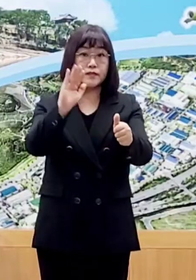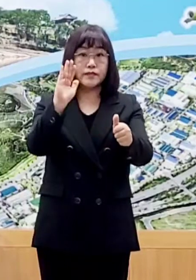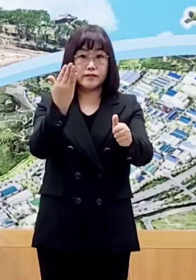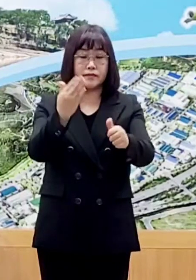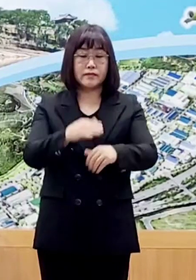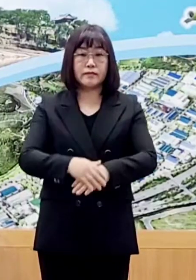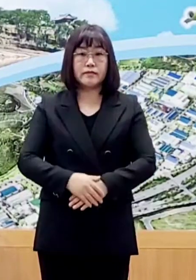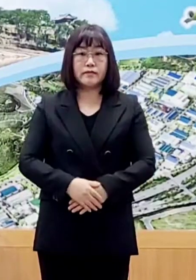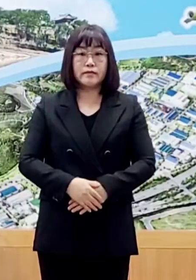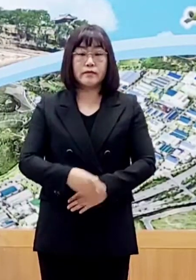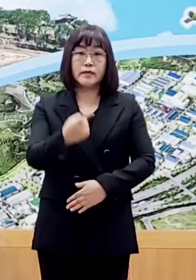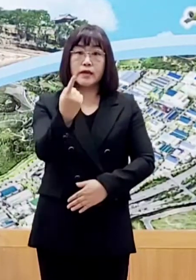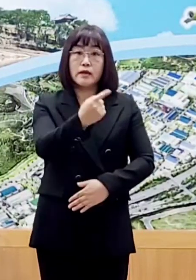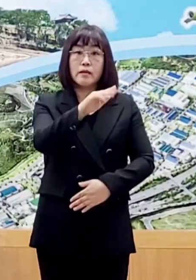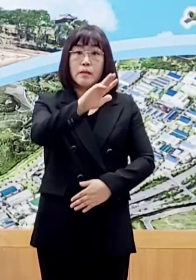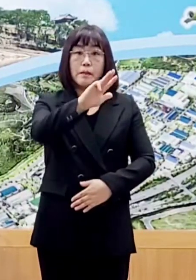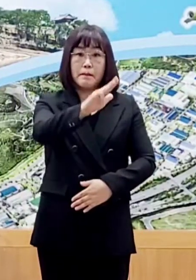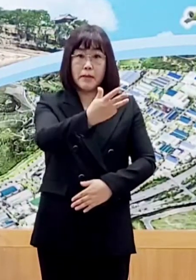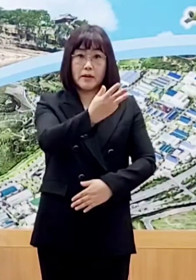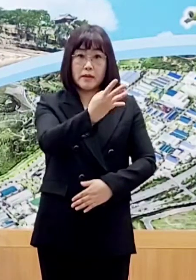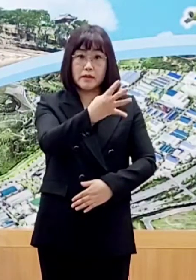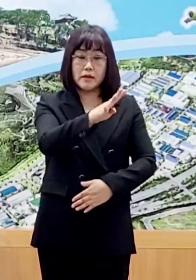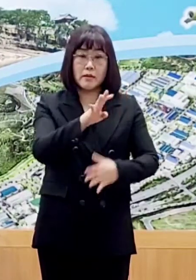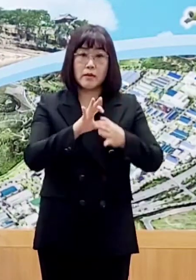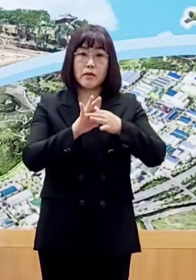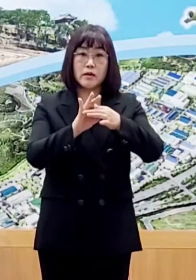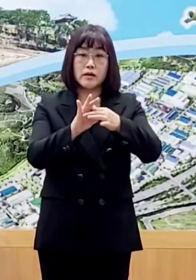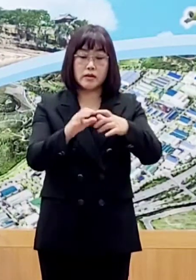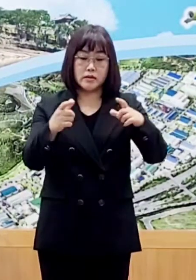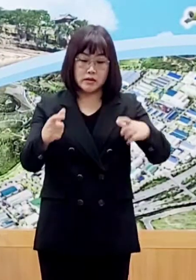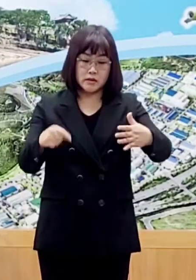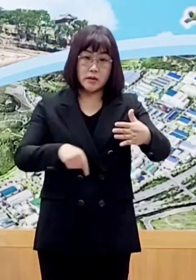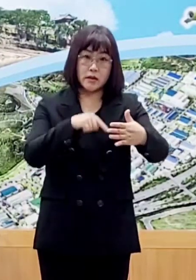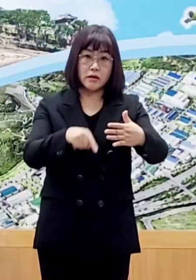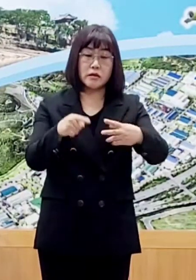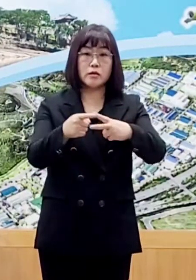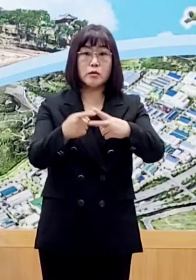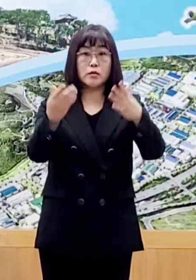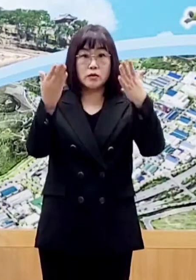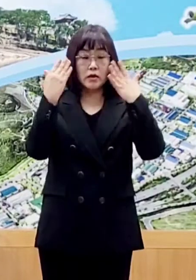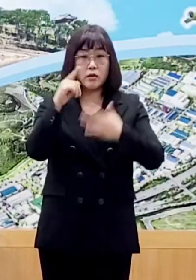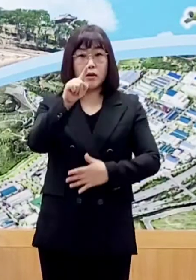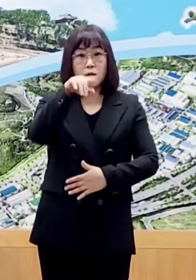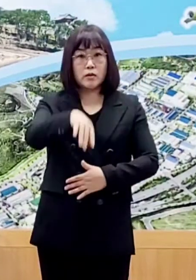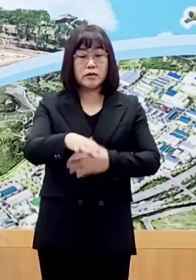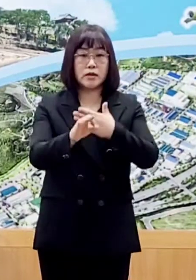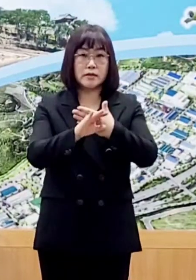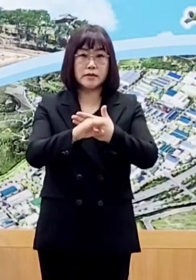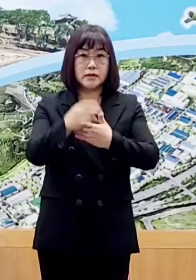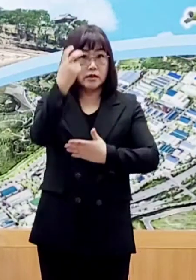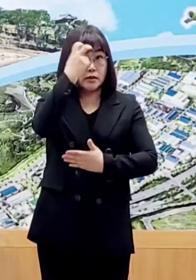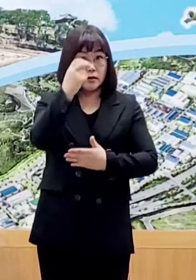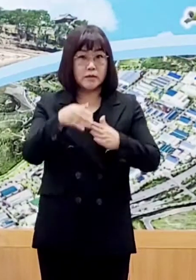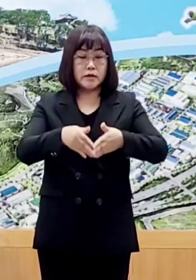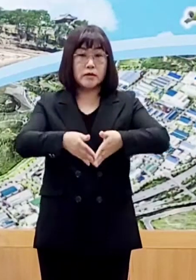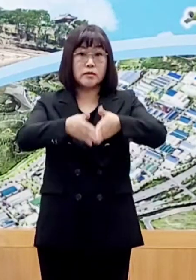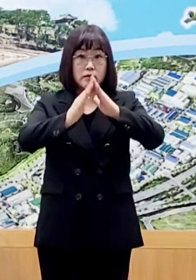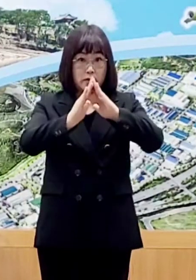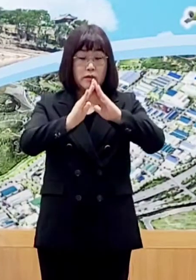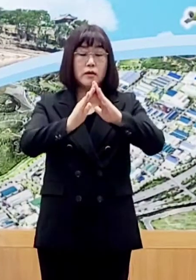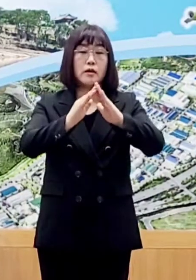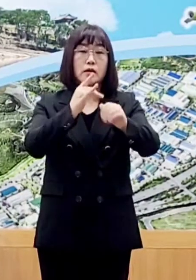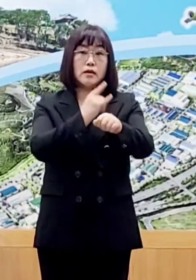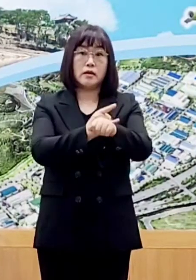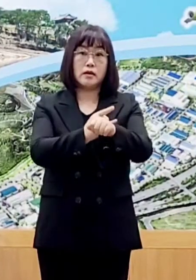받았습니다. 1804번과 관련하여 오늘 관내 초등학교 한 곳에 임시선별진료소를 설치하여